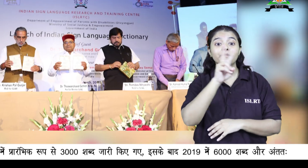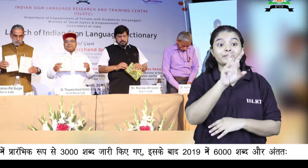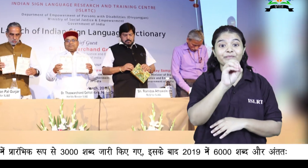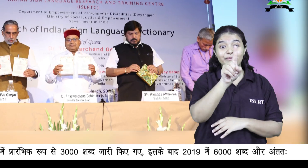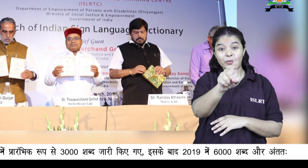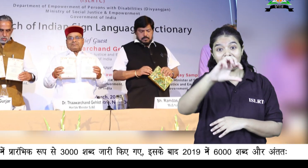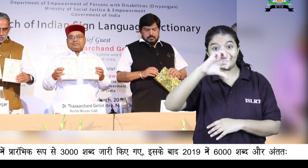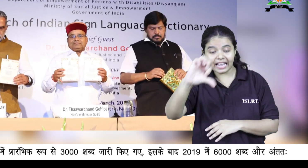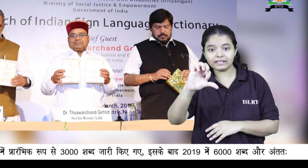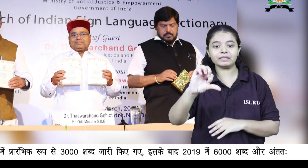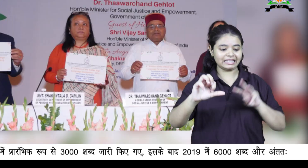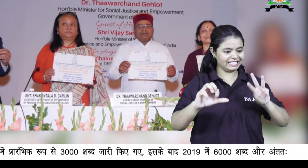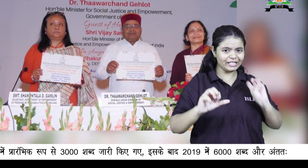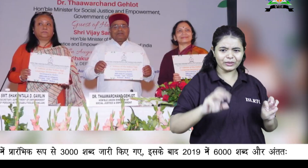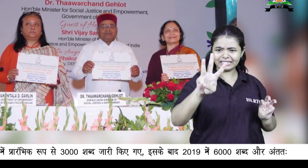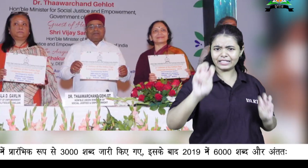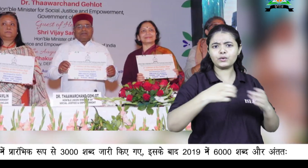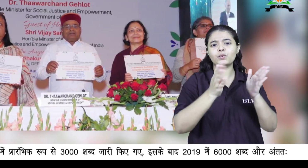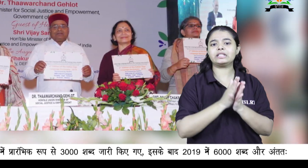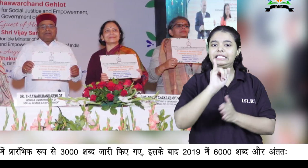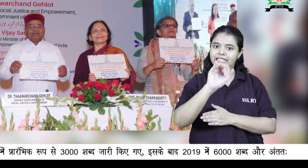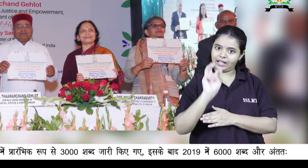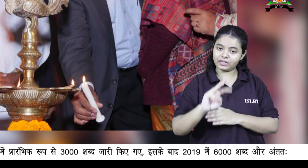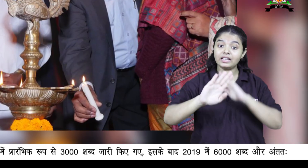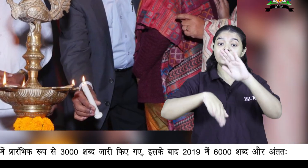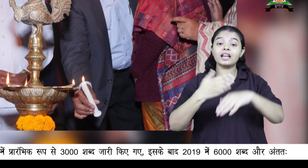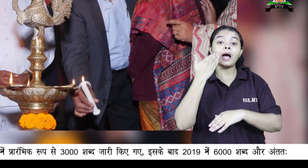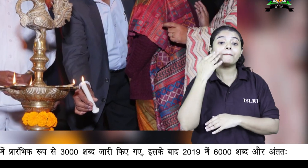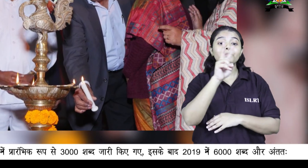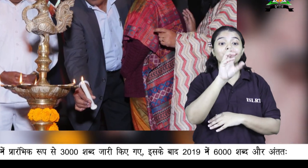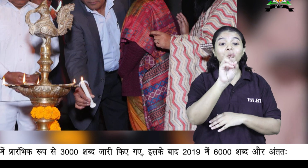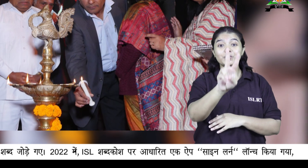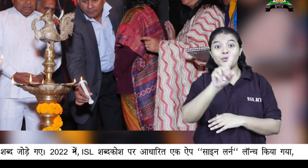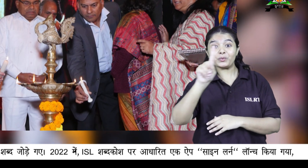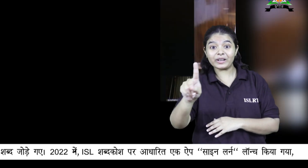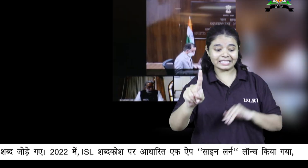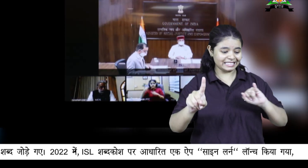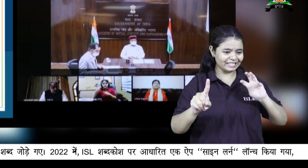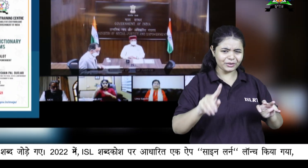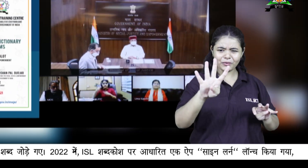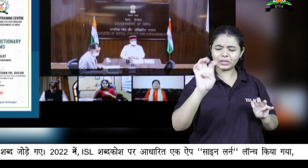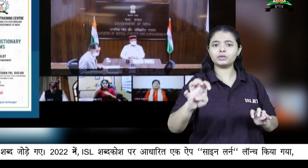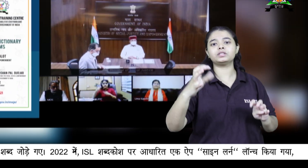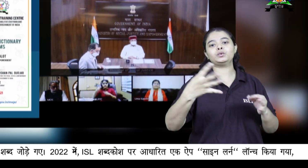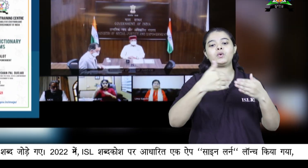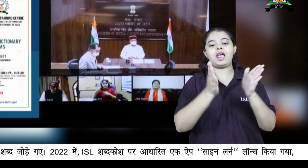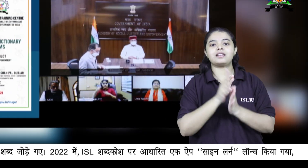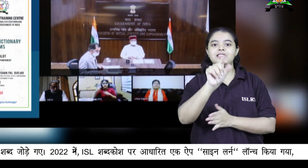इसके बाद 2019 में 6000 शब्द और अन्ततह 2021 में कुल 10,000